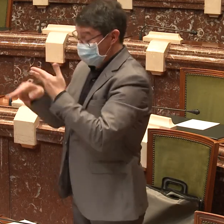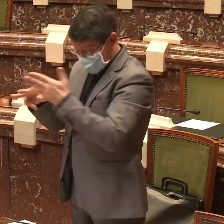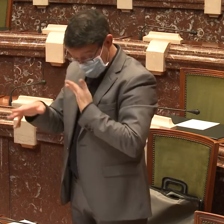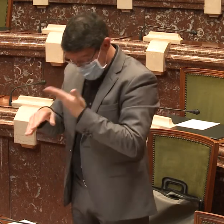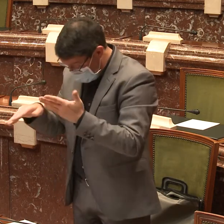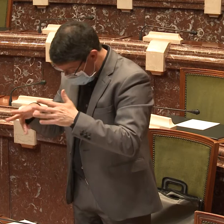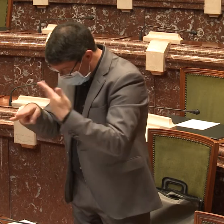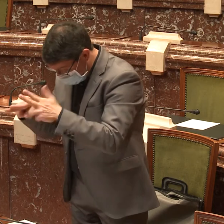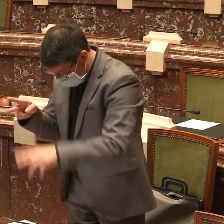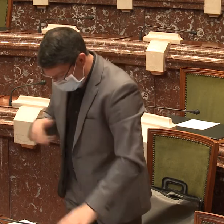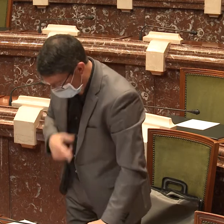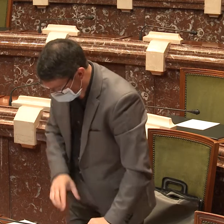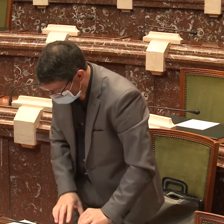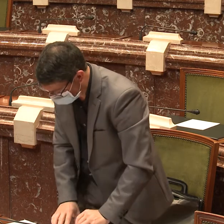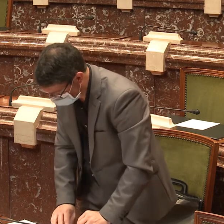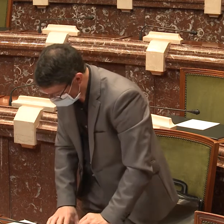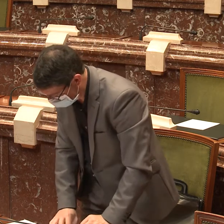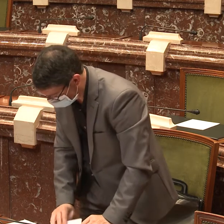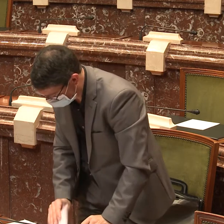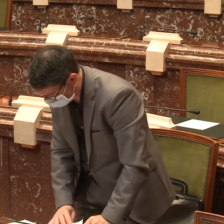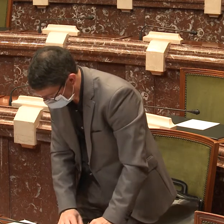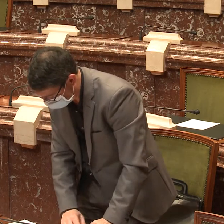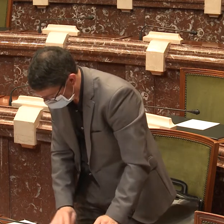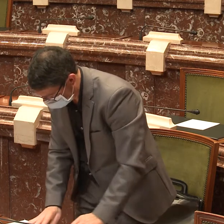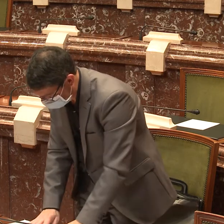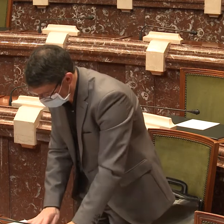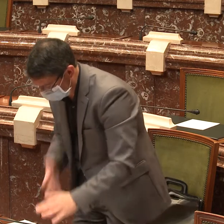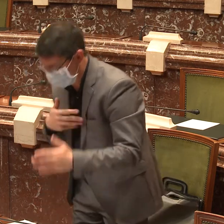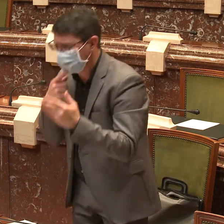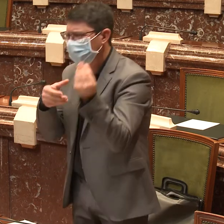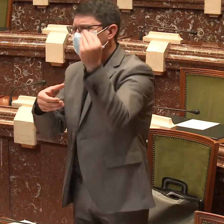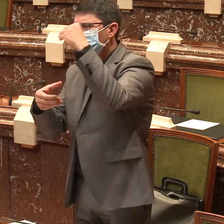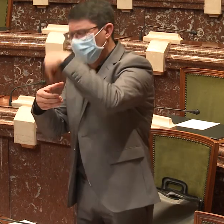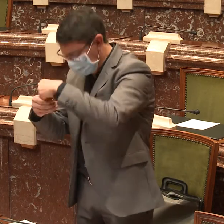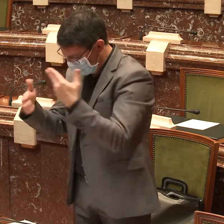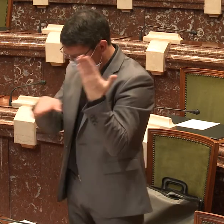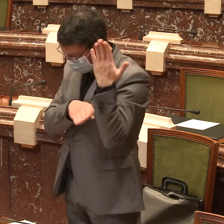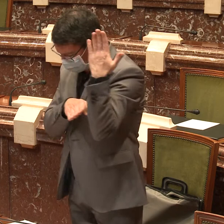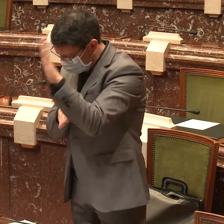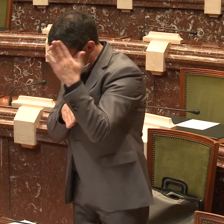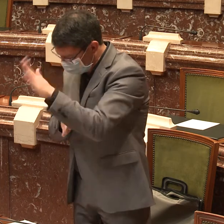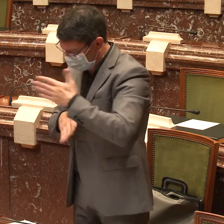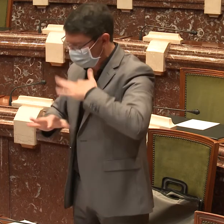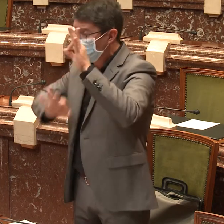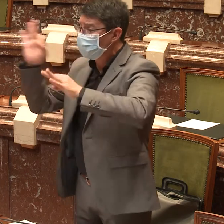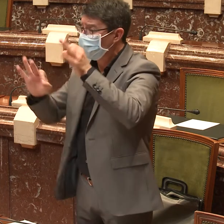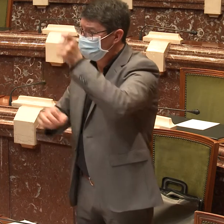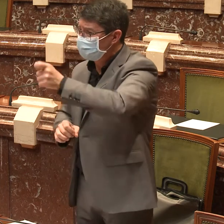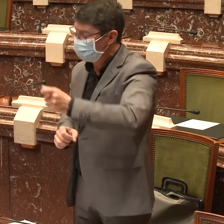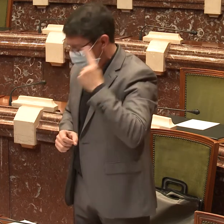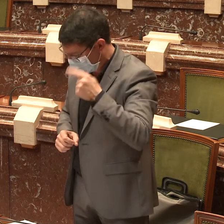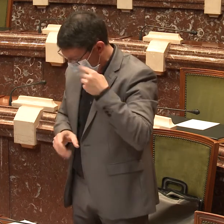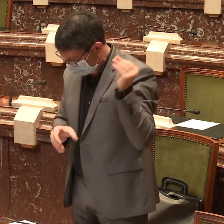Quería ver si yo iba bien. En materia de participación política, incluir